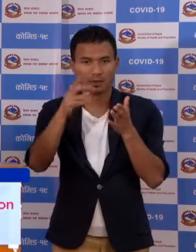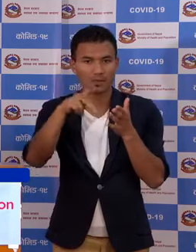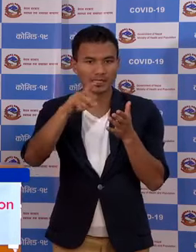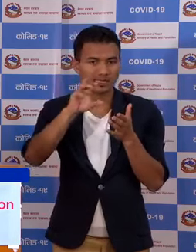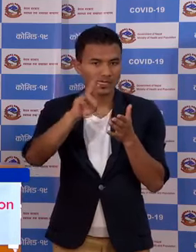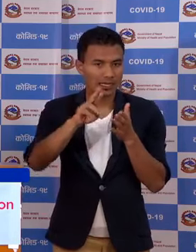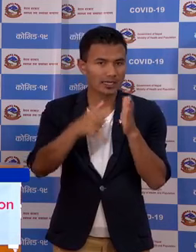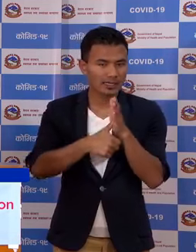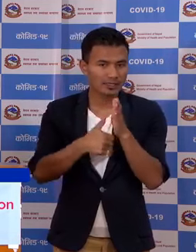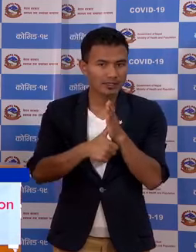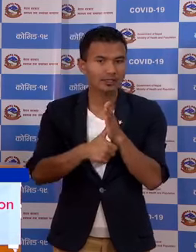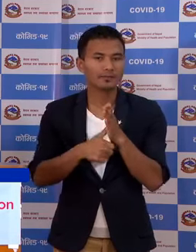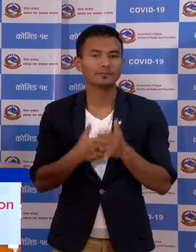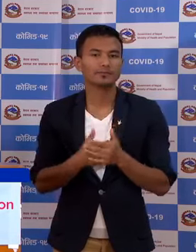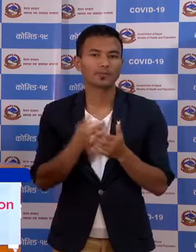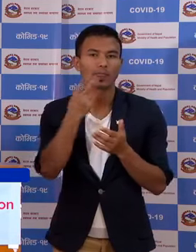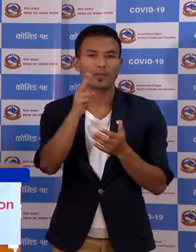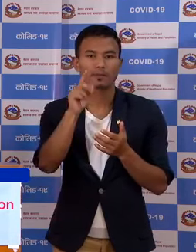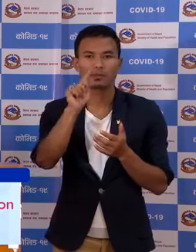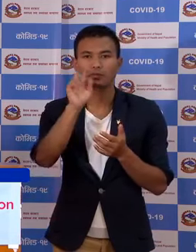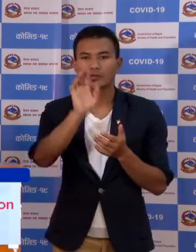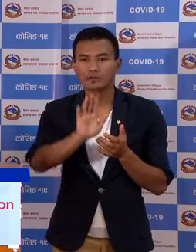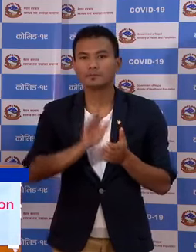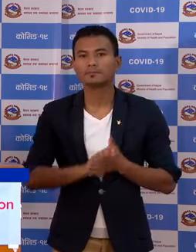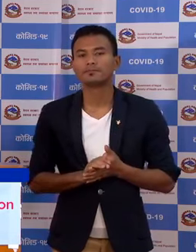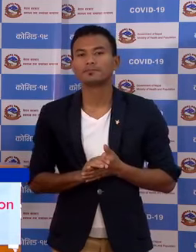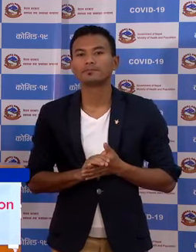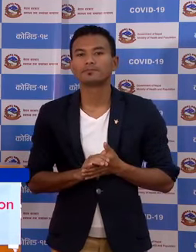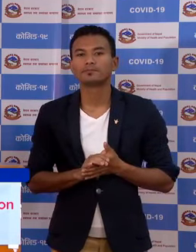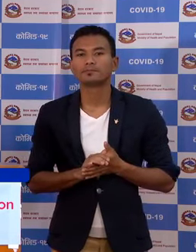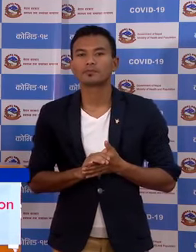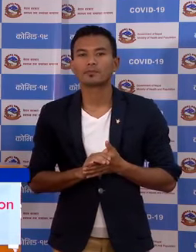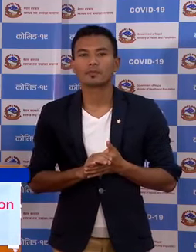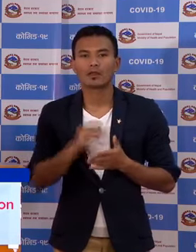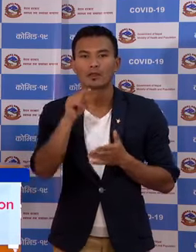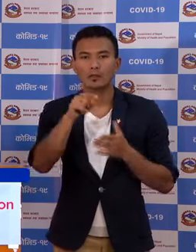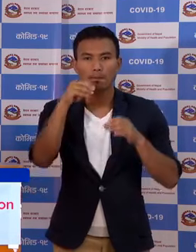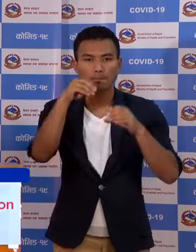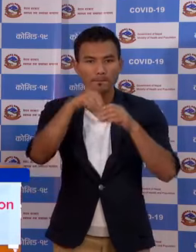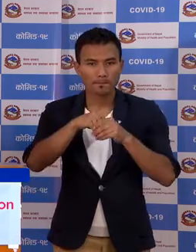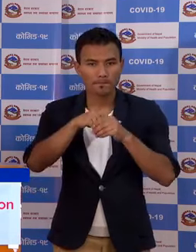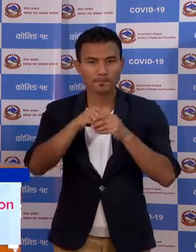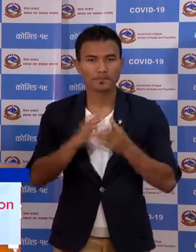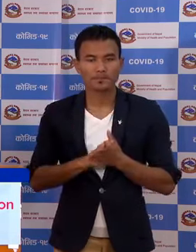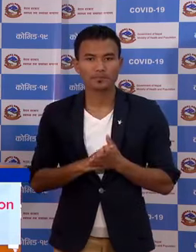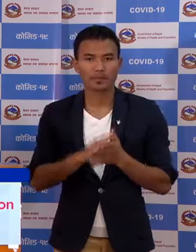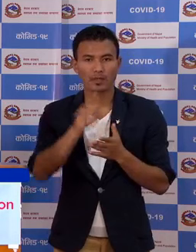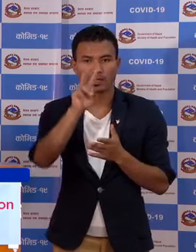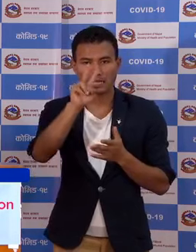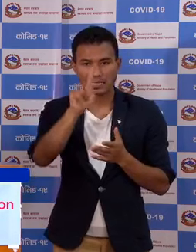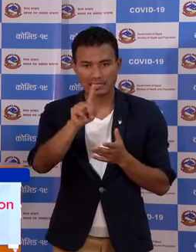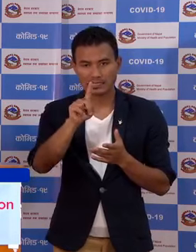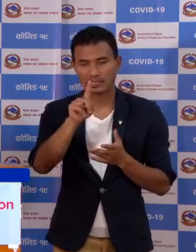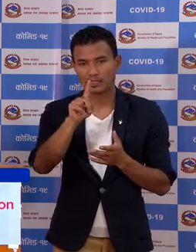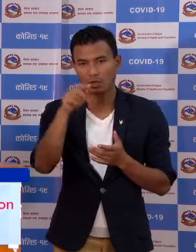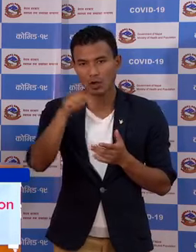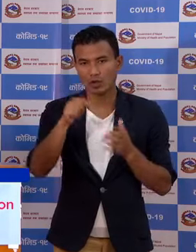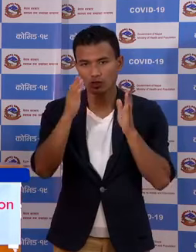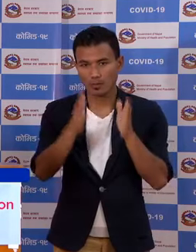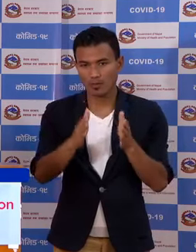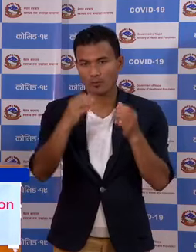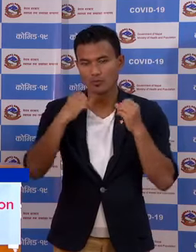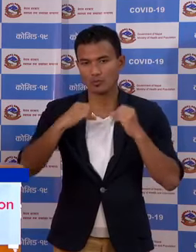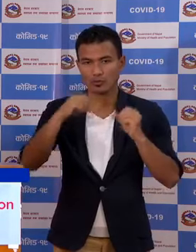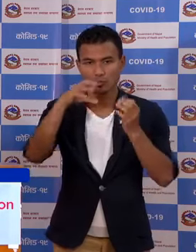आर्टेस भाएको चा र एसमा एककाईस अईले